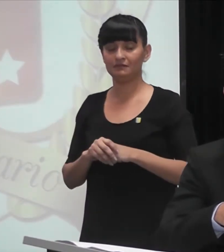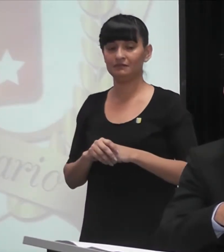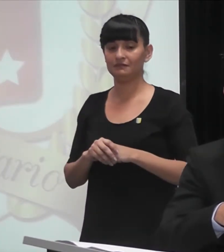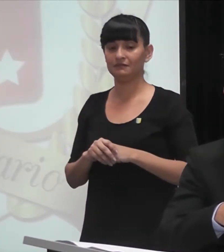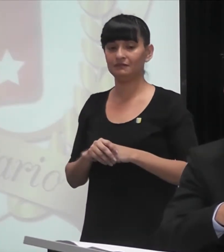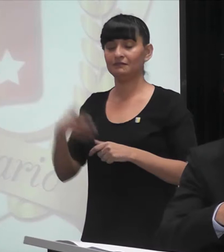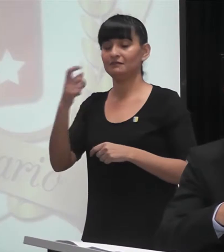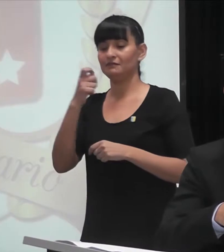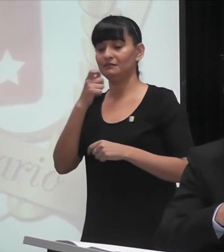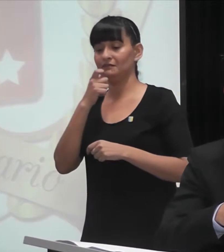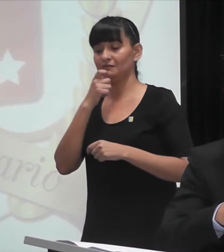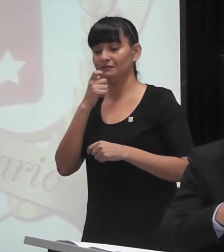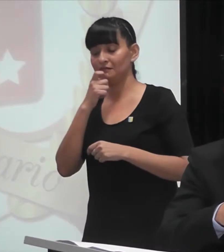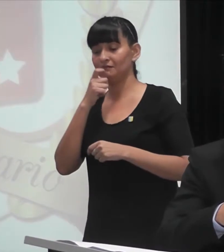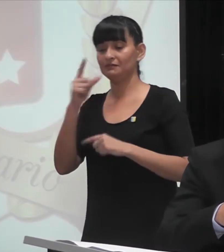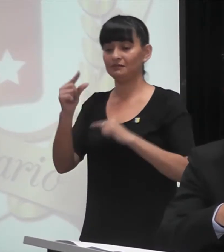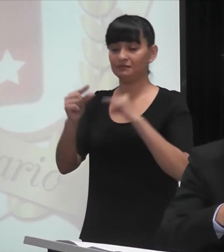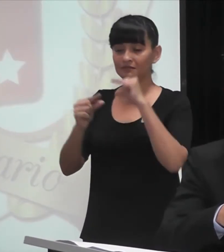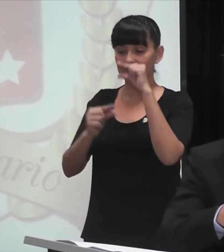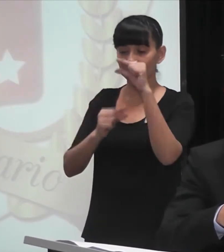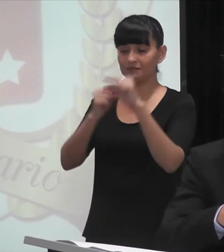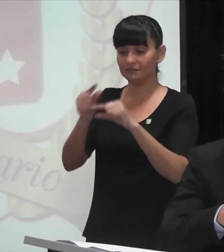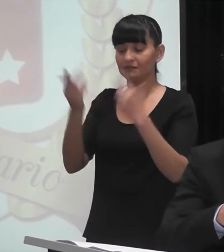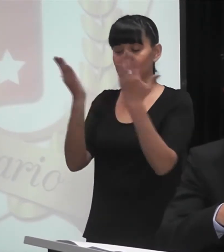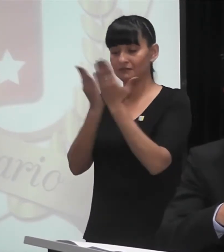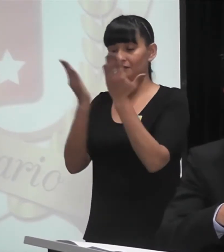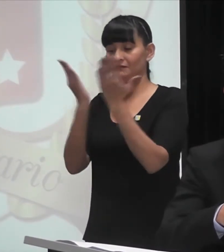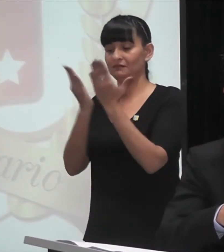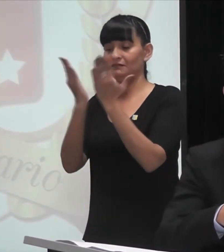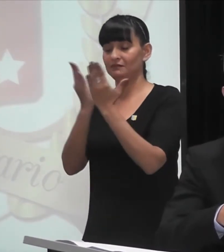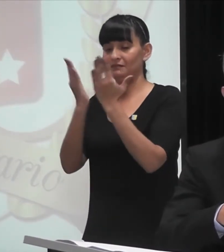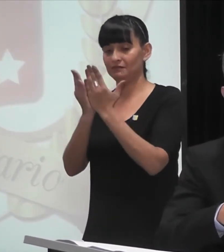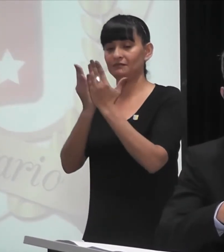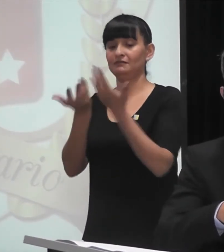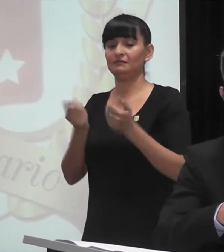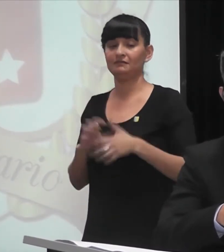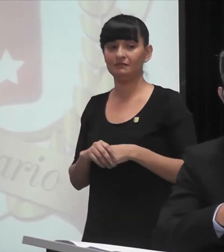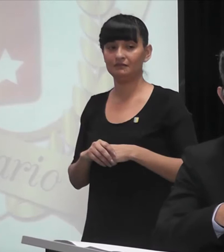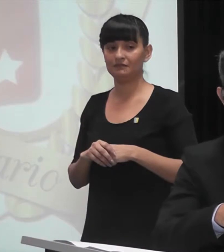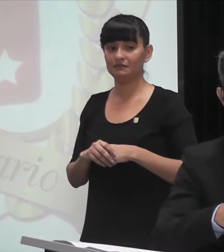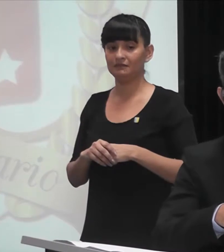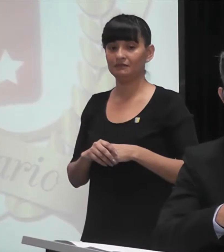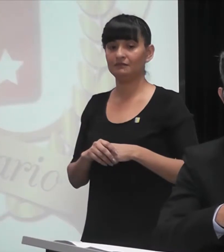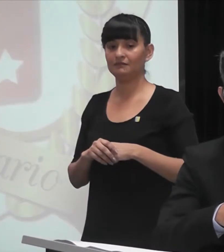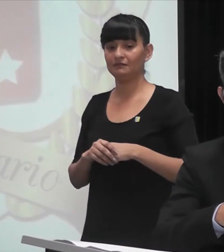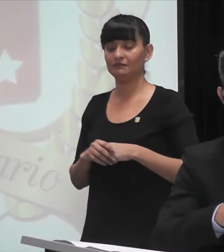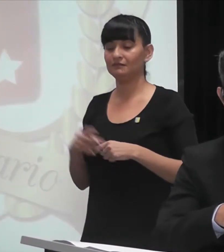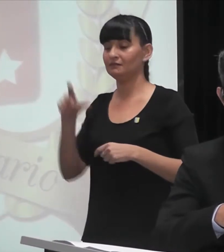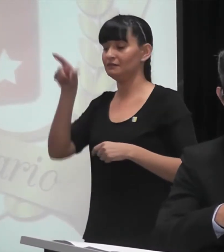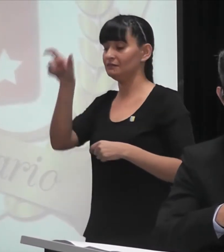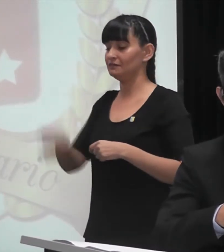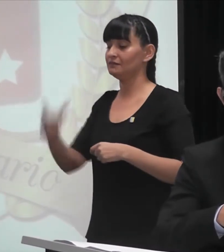Estaban en ciernes formándose nuestros queridos sucesores, Juan Planjar,